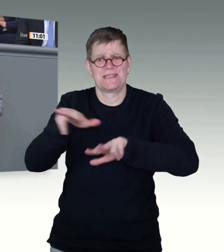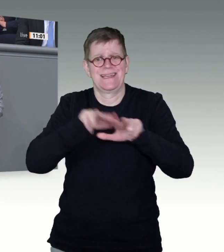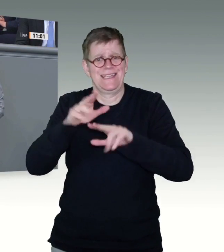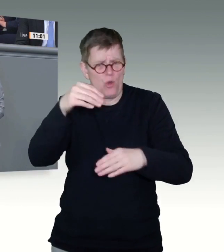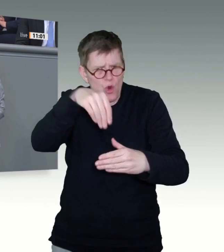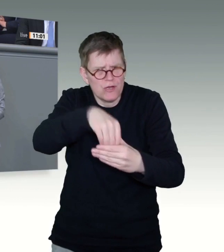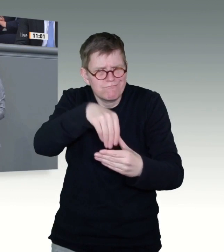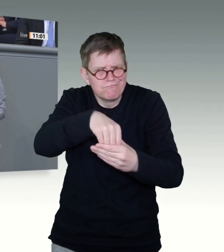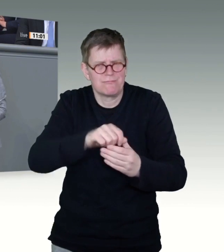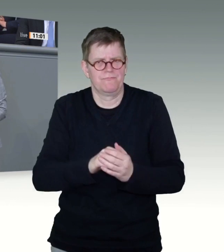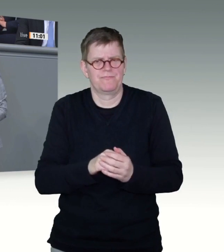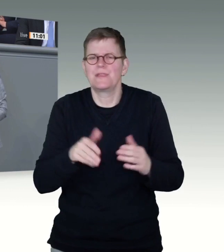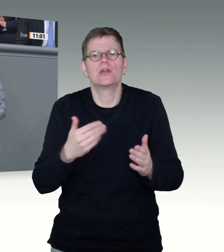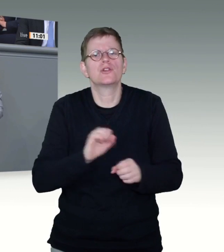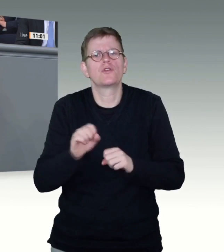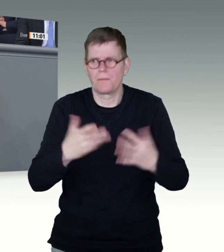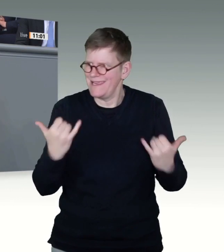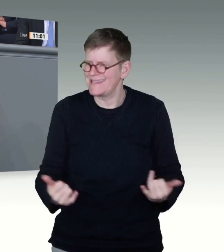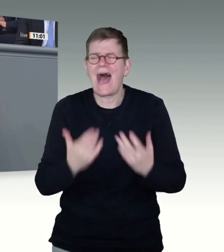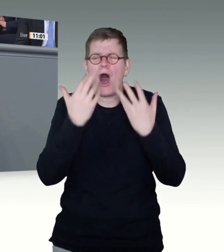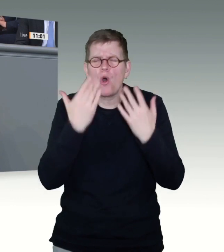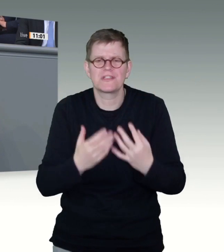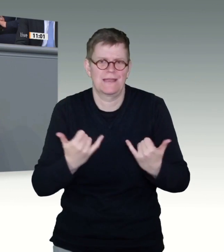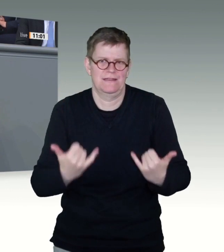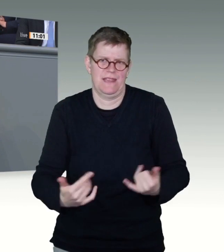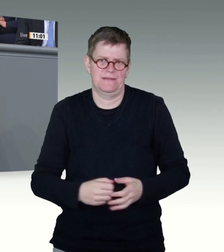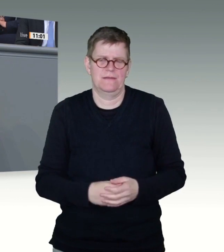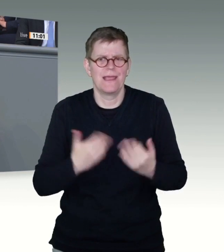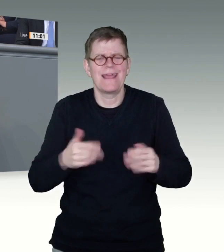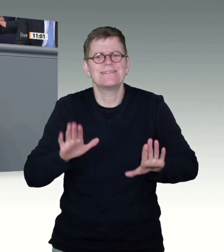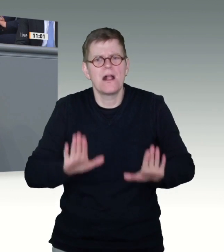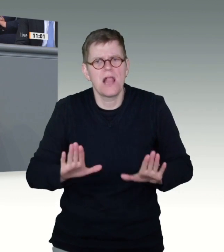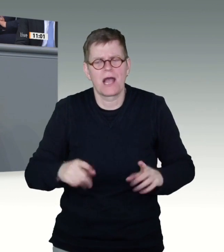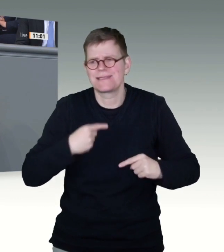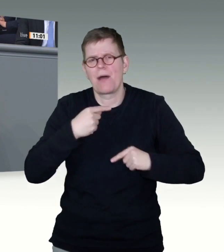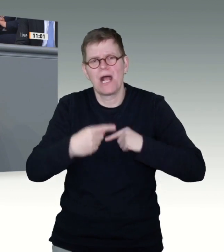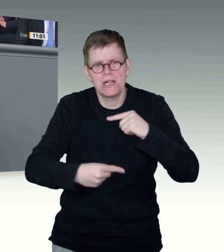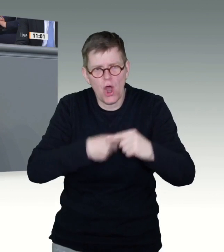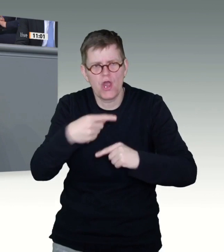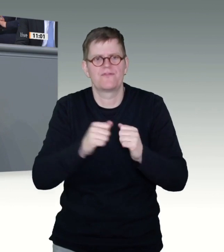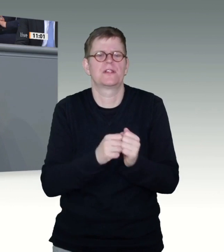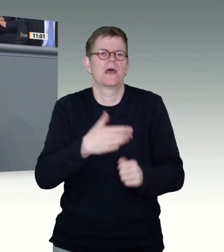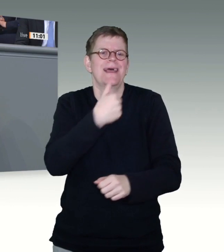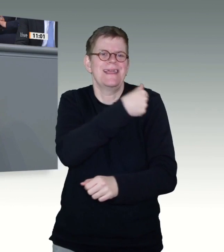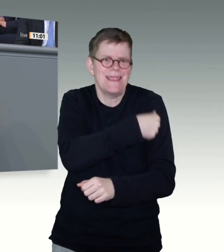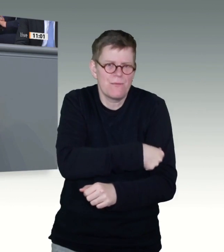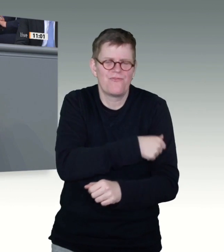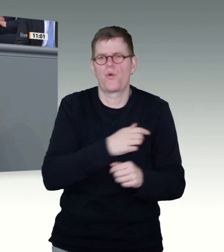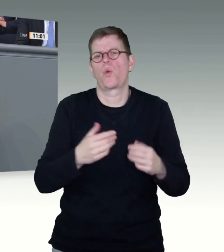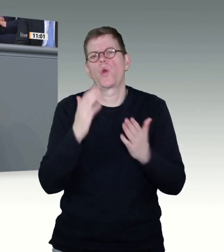ausgerechnet jetzt, wo es anfängt zu laufen, kommen Sie mit diesem Antrag. Dass die Anfangsschwierigkeiten, die immer noch bestehen,